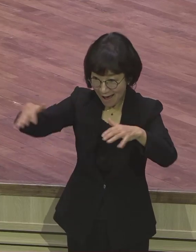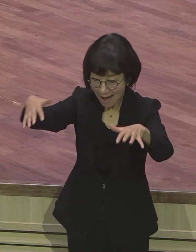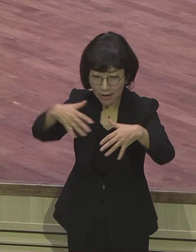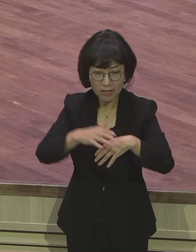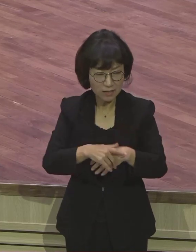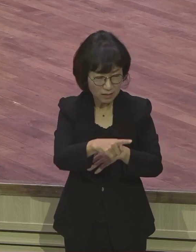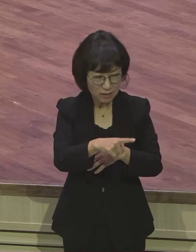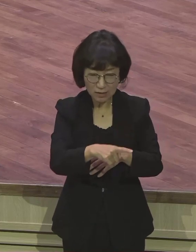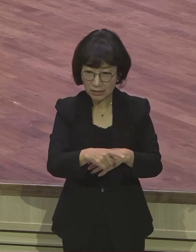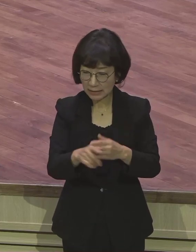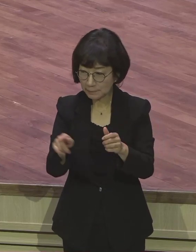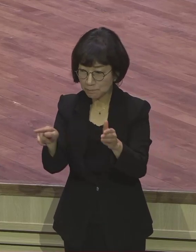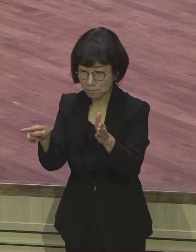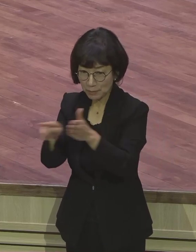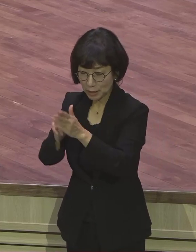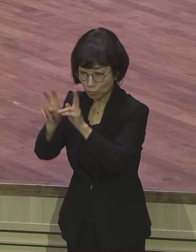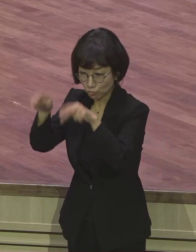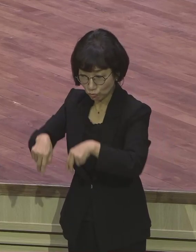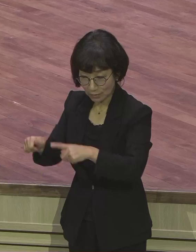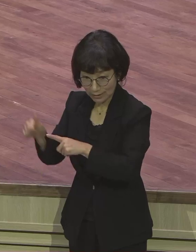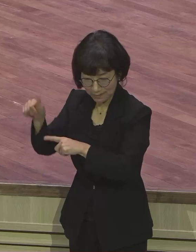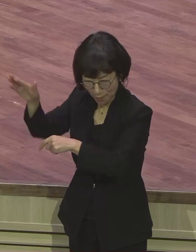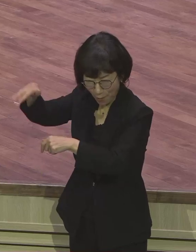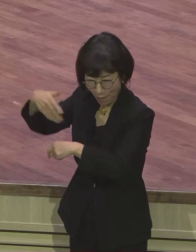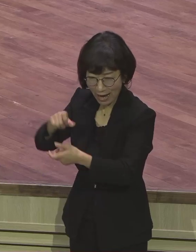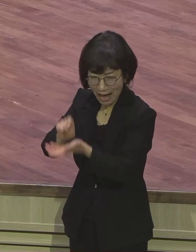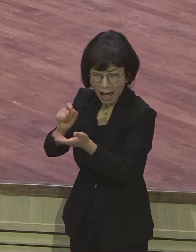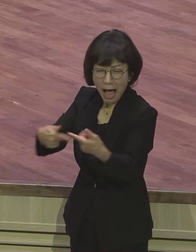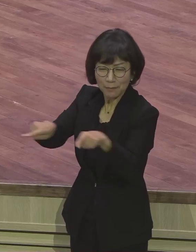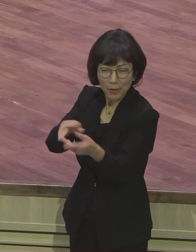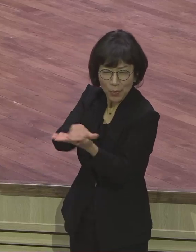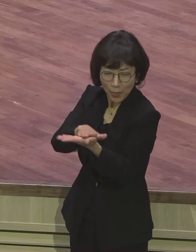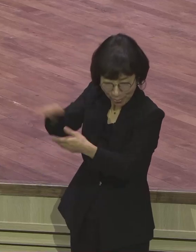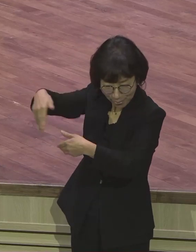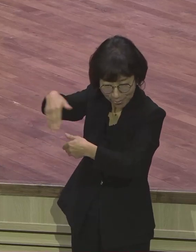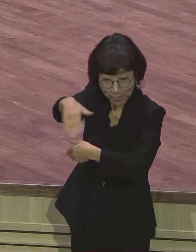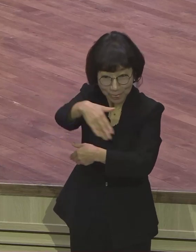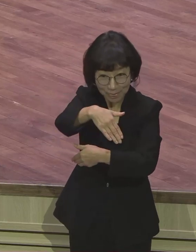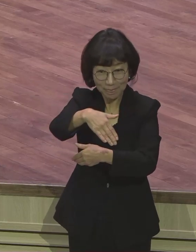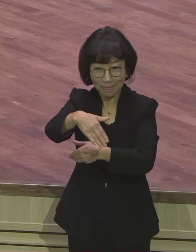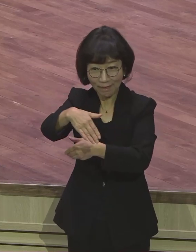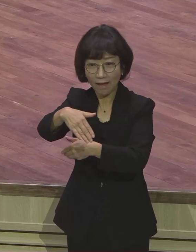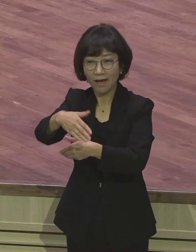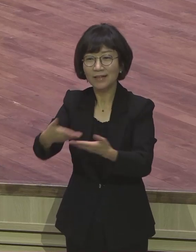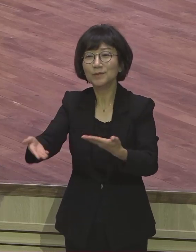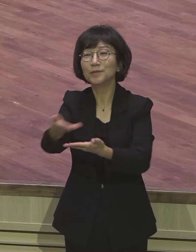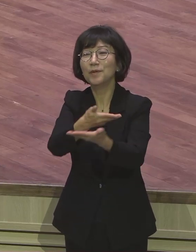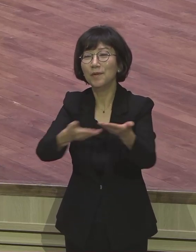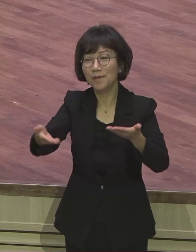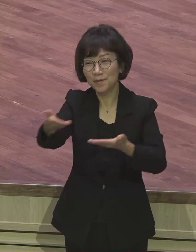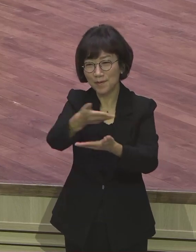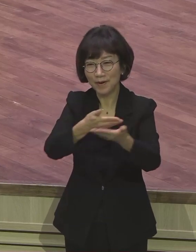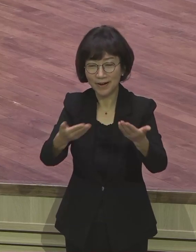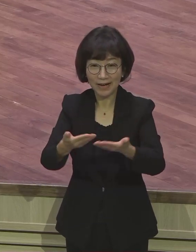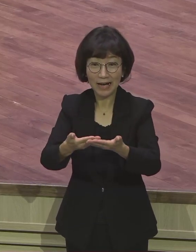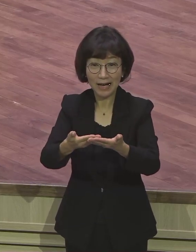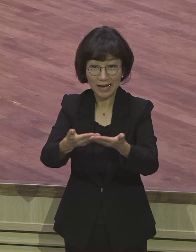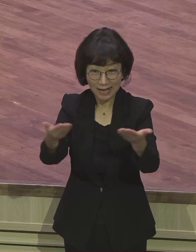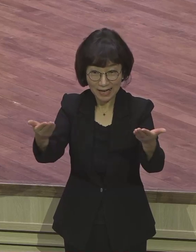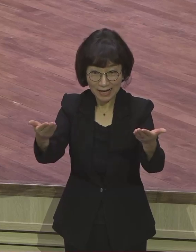족구 잘하는 남편 예수 믿고 이 교회 와서 족구하다가 예수 믿고 아멘 이까비 이까비 족구가 주체가 아니여